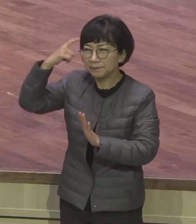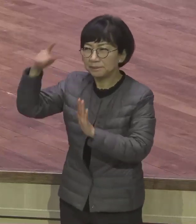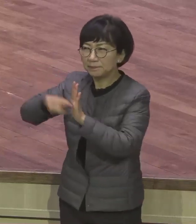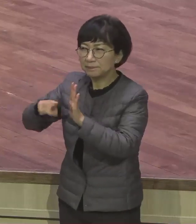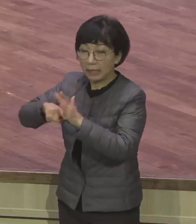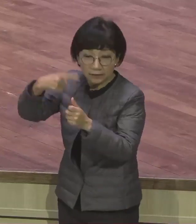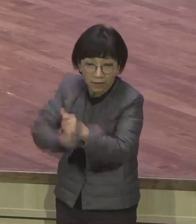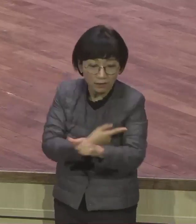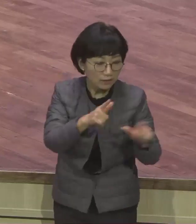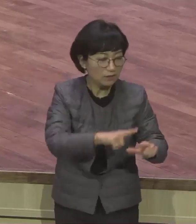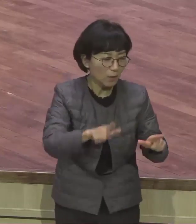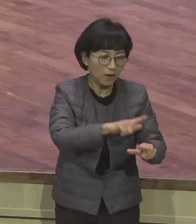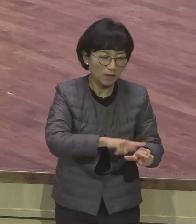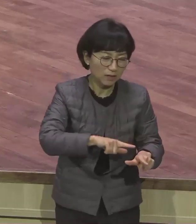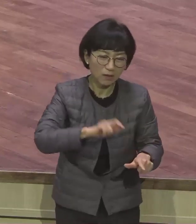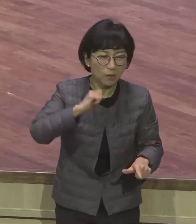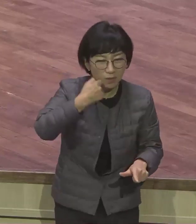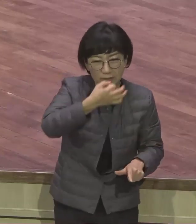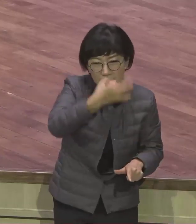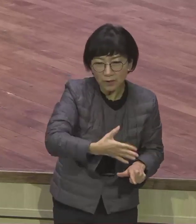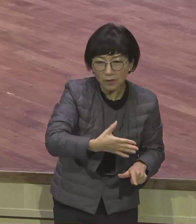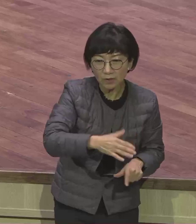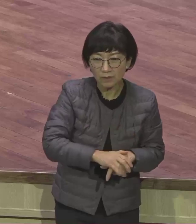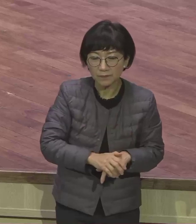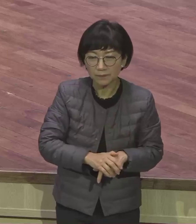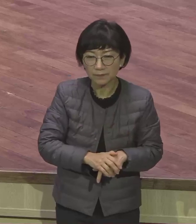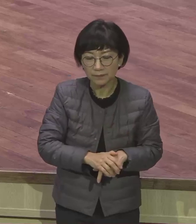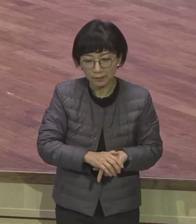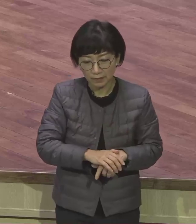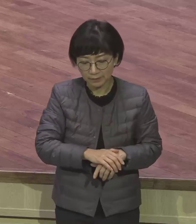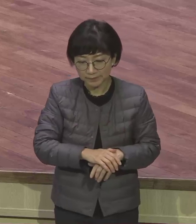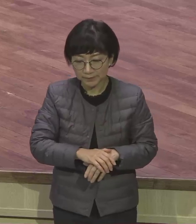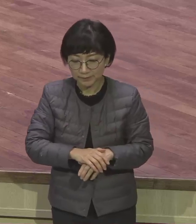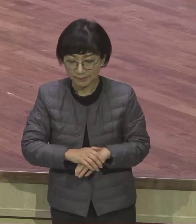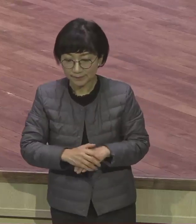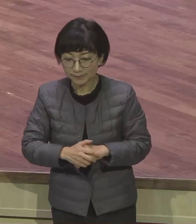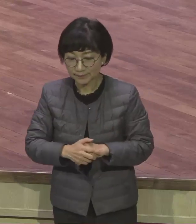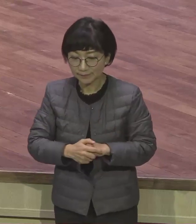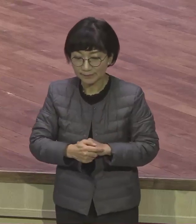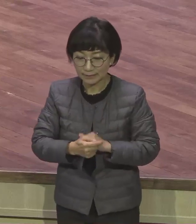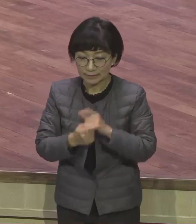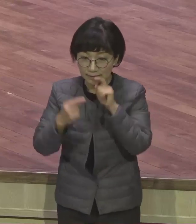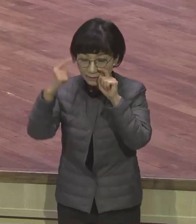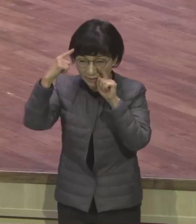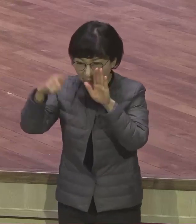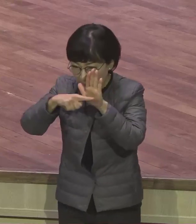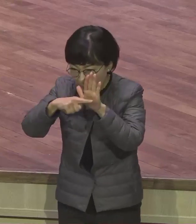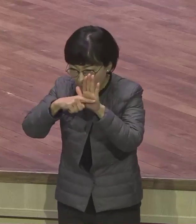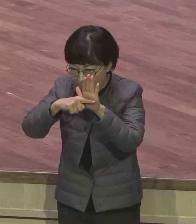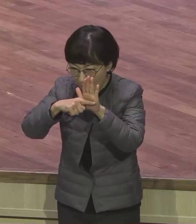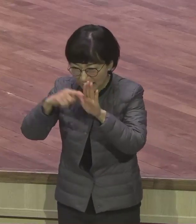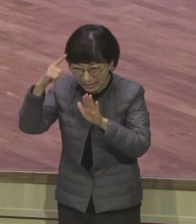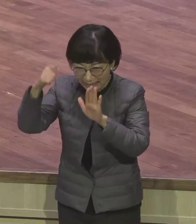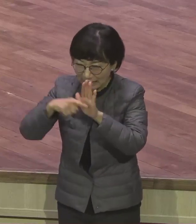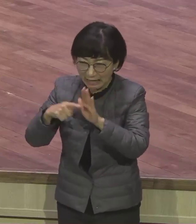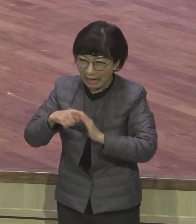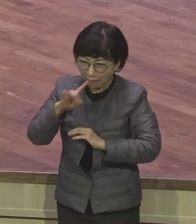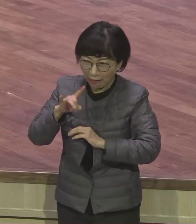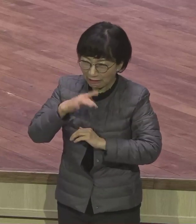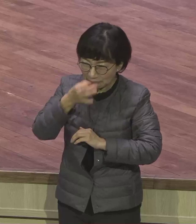다 부정적이야 모든 게 다 부정적이야 그래서 부정적인 감정 나를 힘들고 자잘하게 만드는 불신앙의